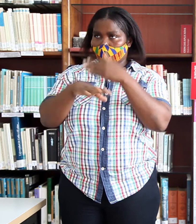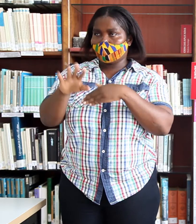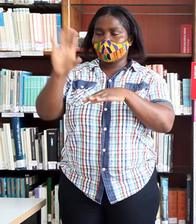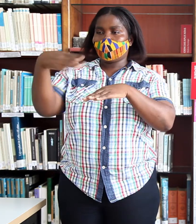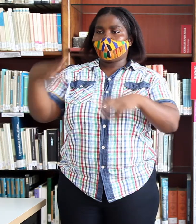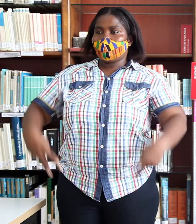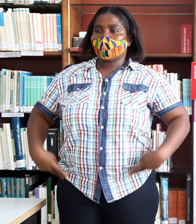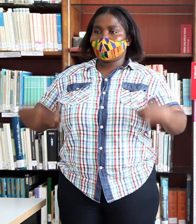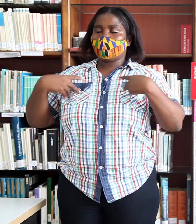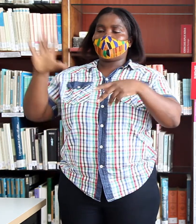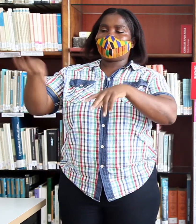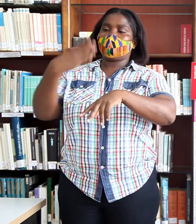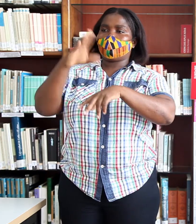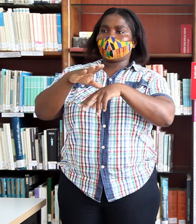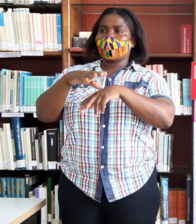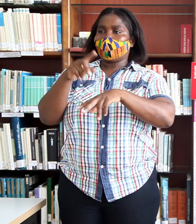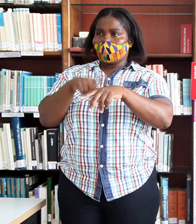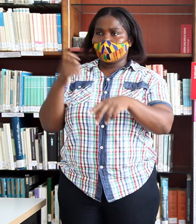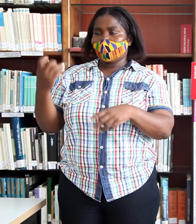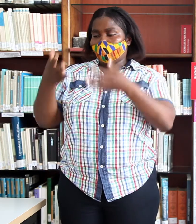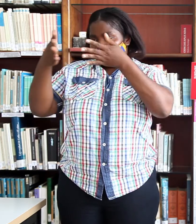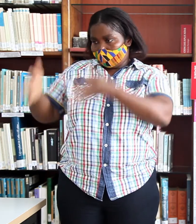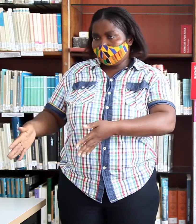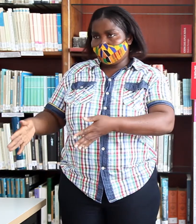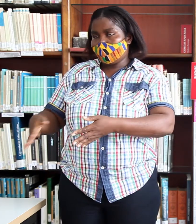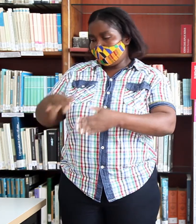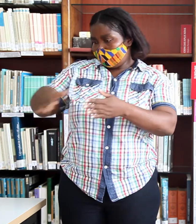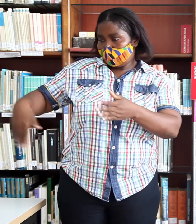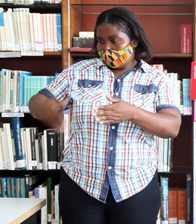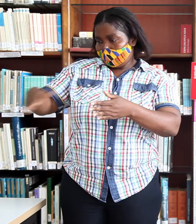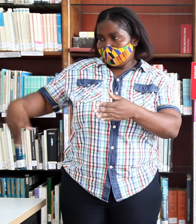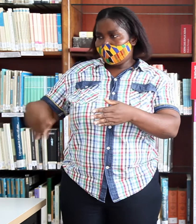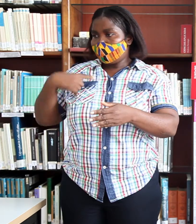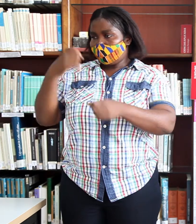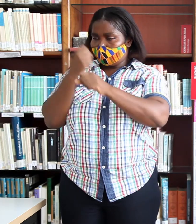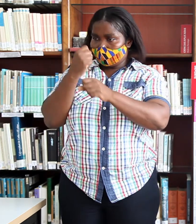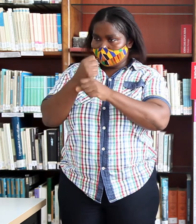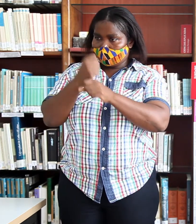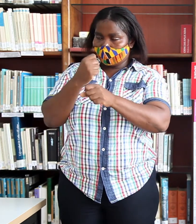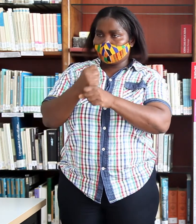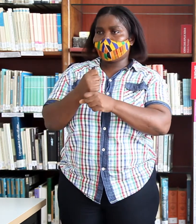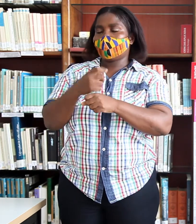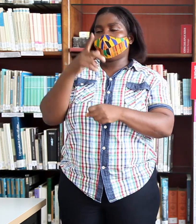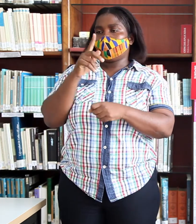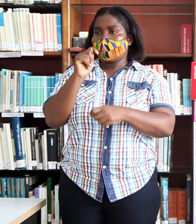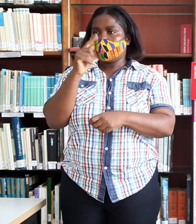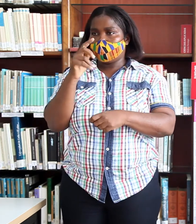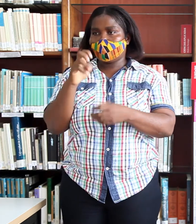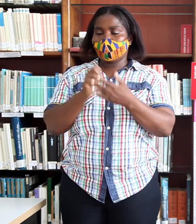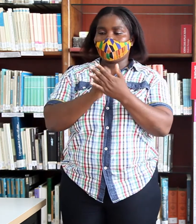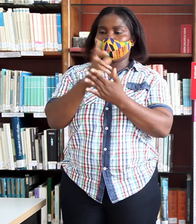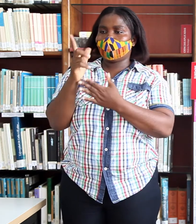cultural y literaria, pero sin dejar de lado su profesión como periodista, poeta